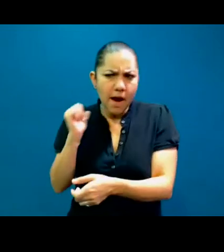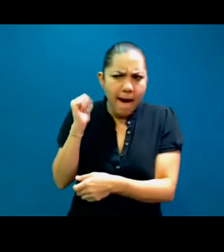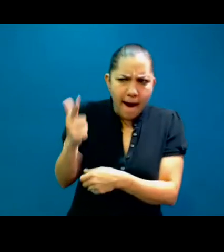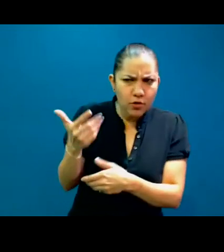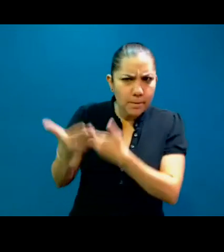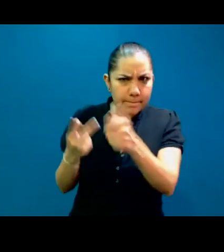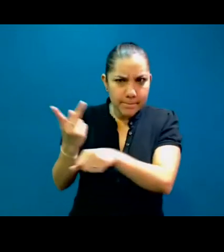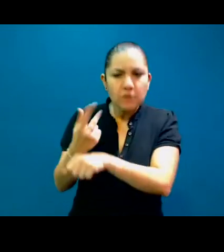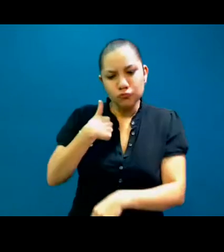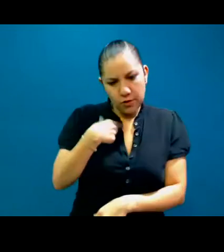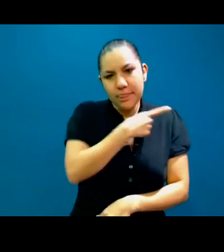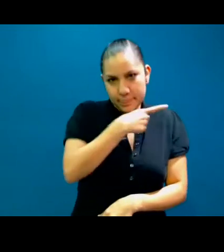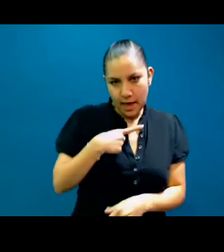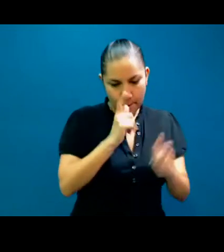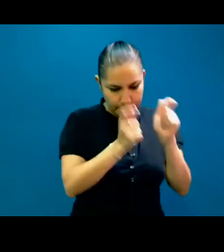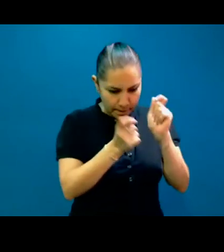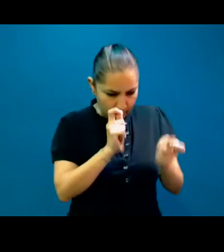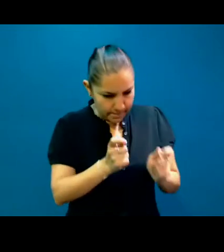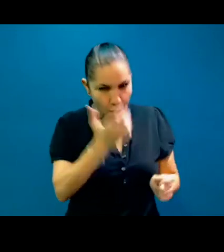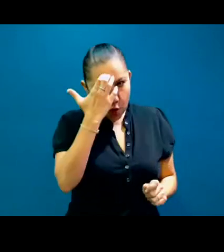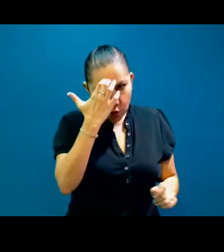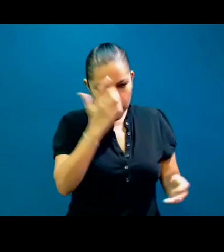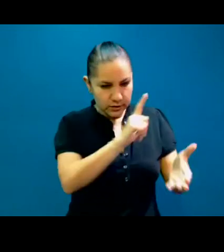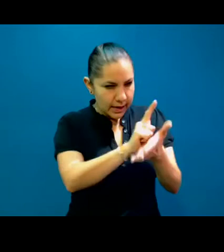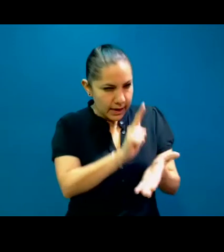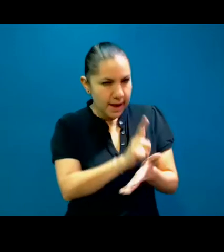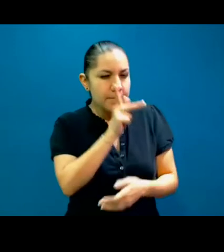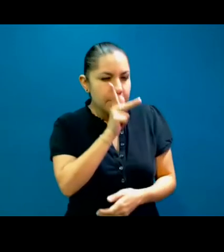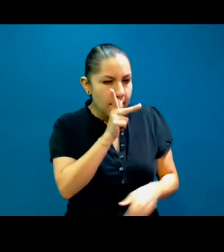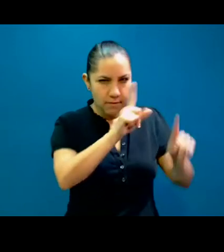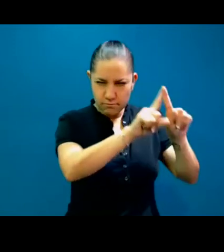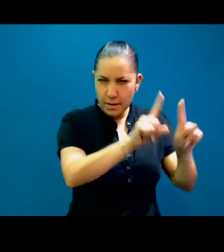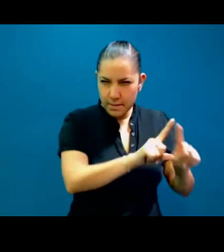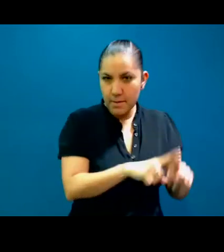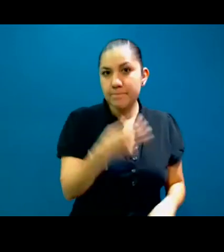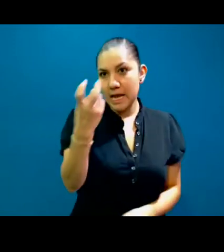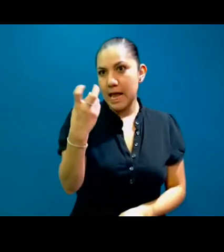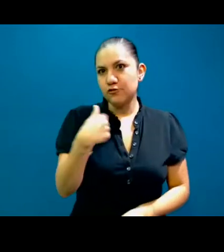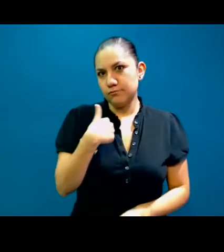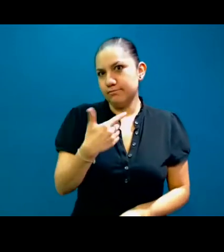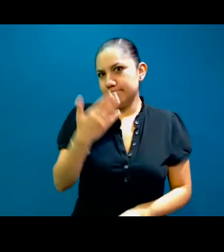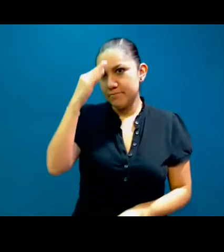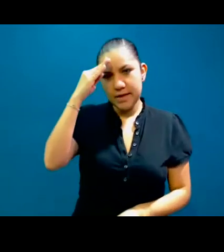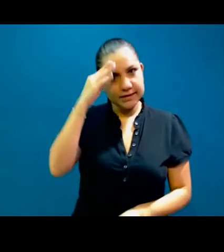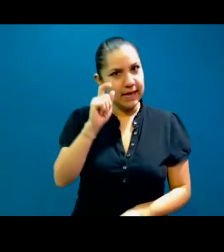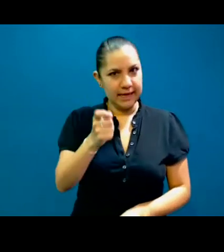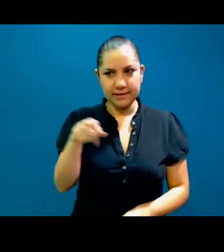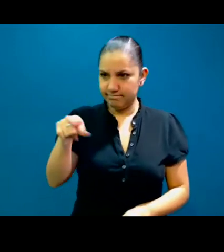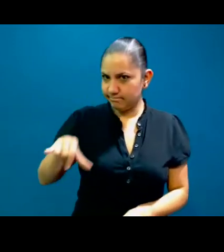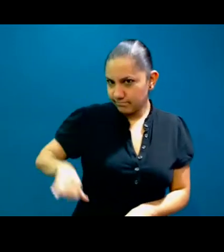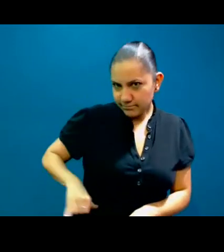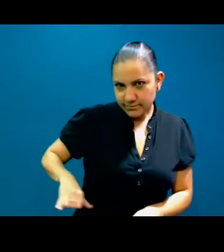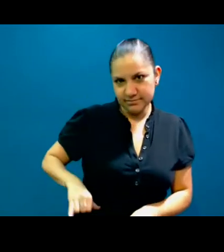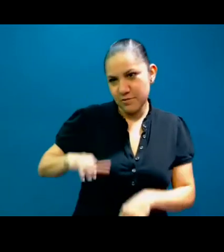también legal. Entonces me parece súper interesante, nuestra asociación acepta a todas las personas, de todas las ramas de la